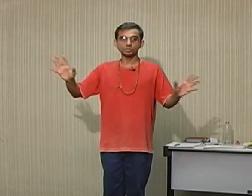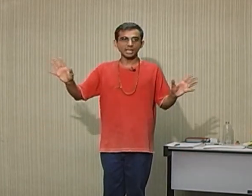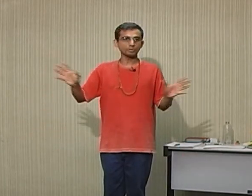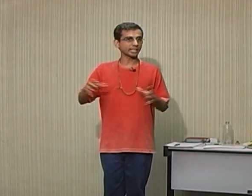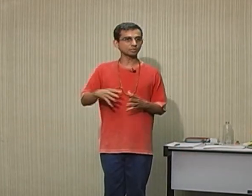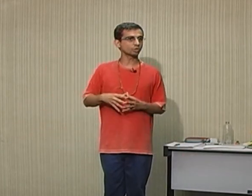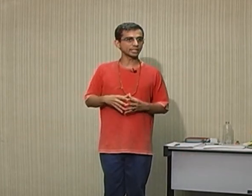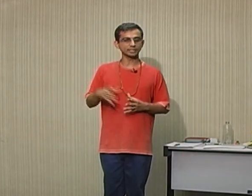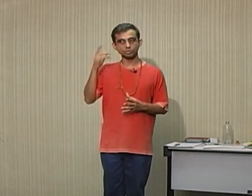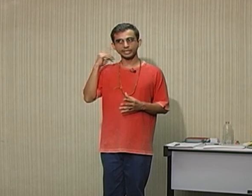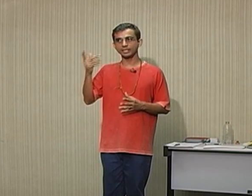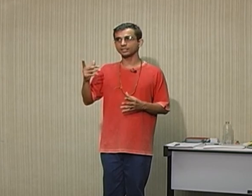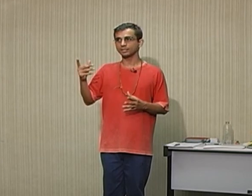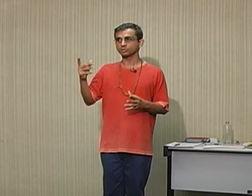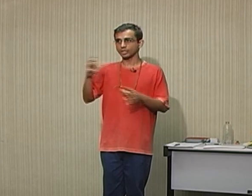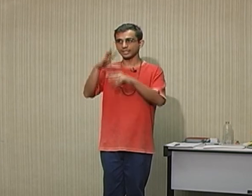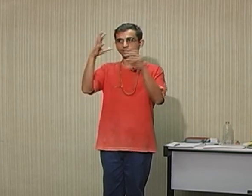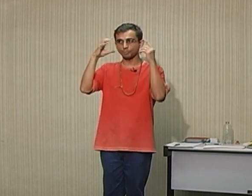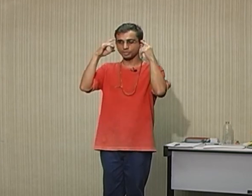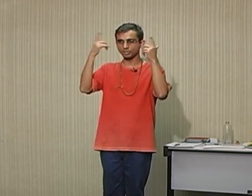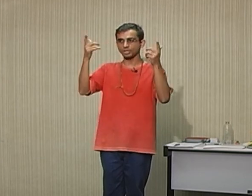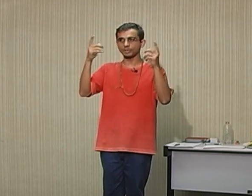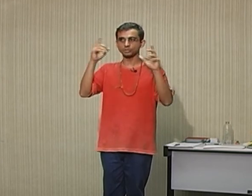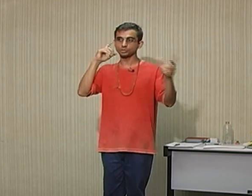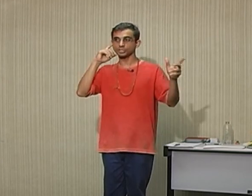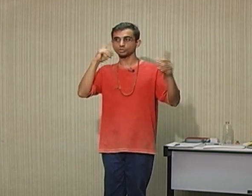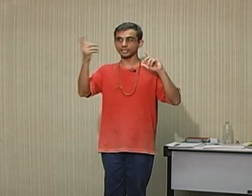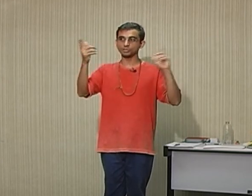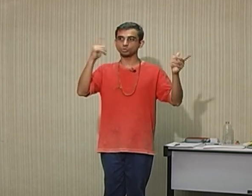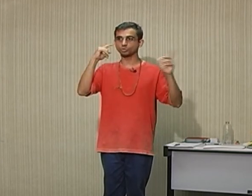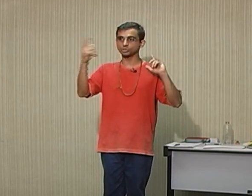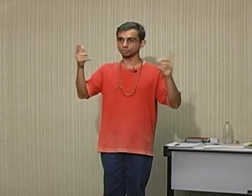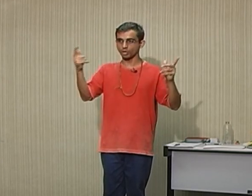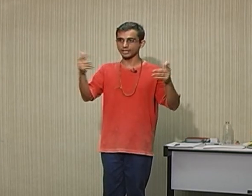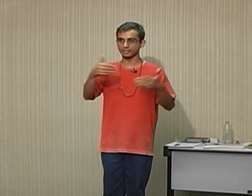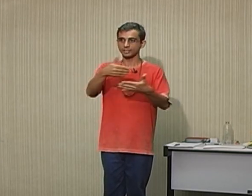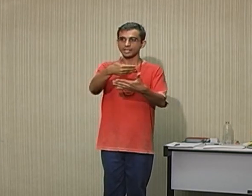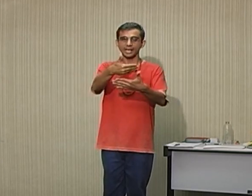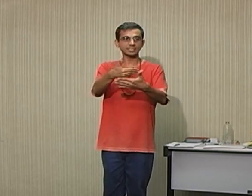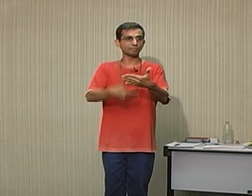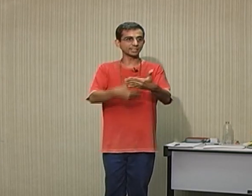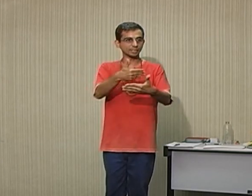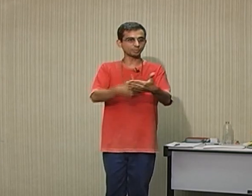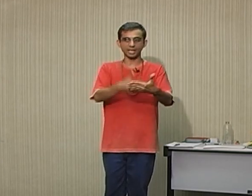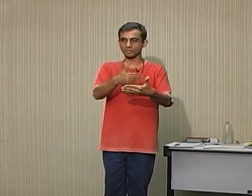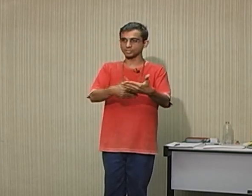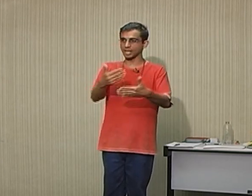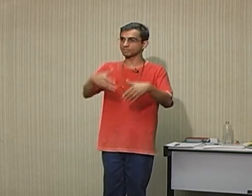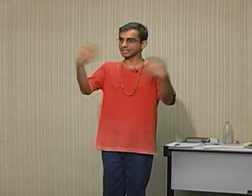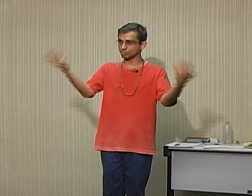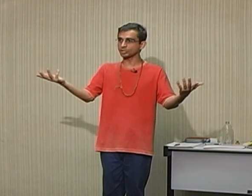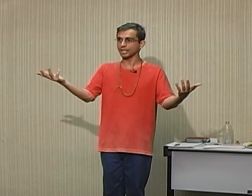sabe o é a história ainda. Só quem tem o projeto na mente, ou seja, só quem escutou a história, através das palavras-chave, sabe o que é.